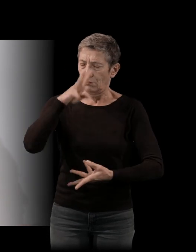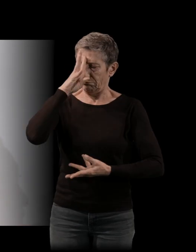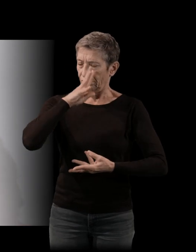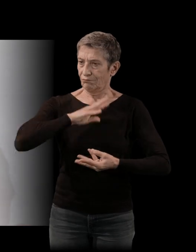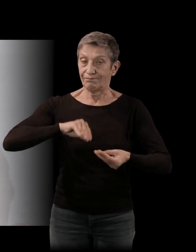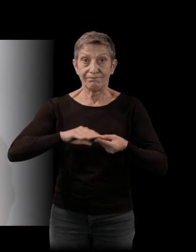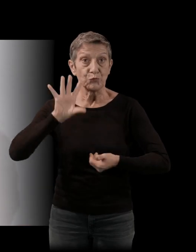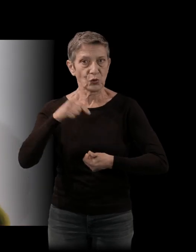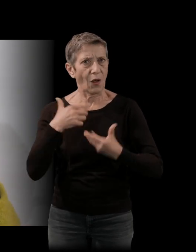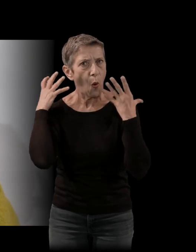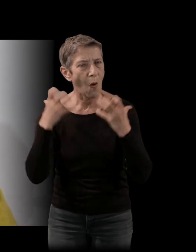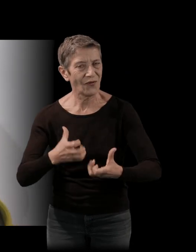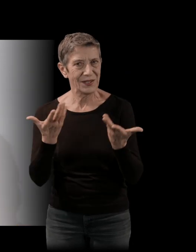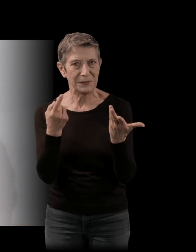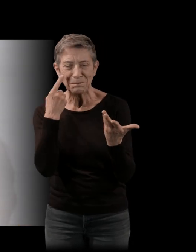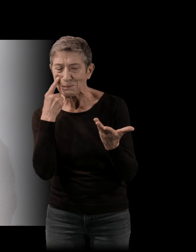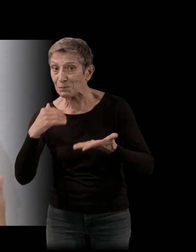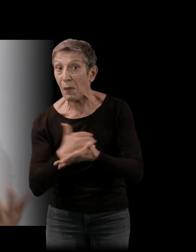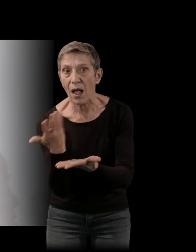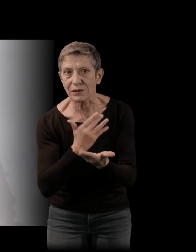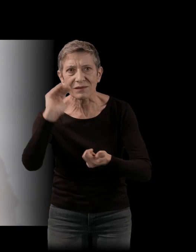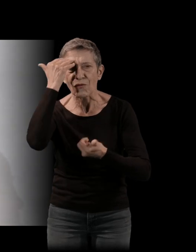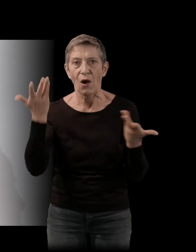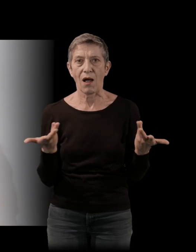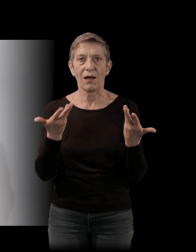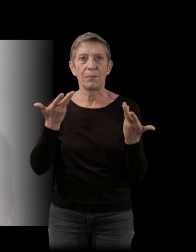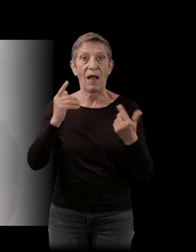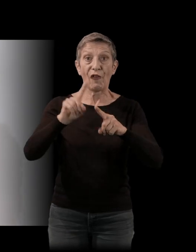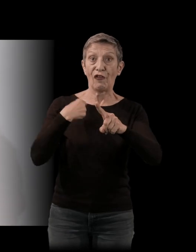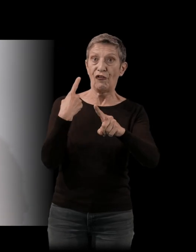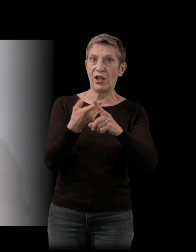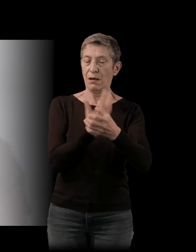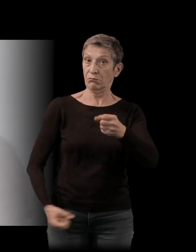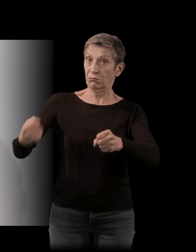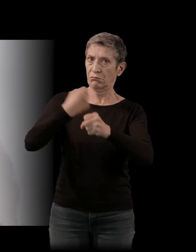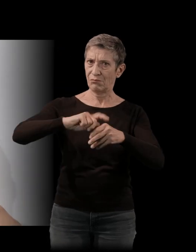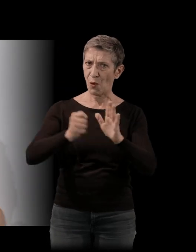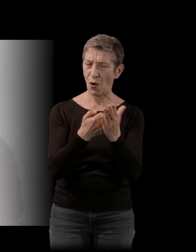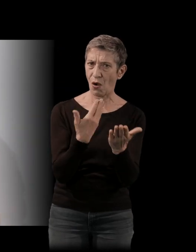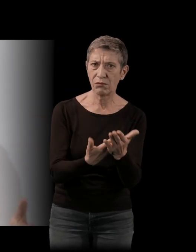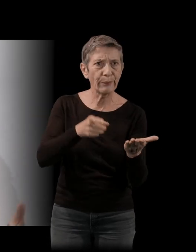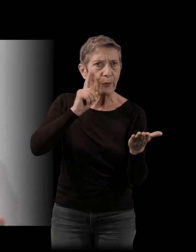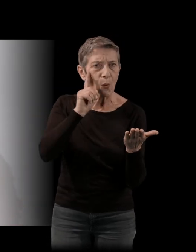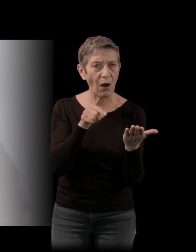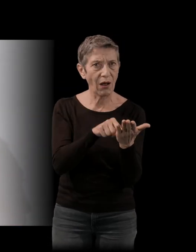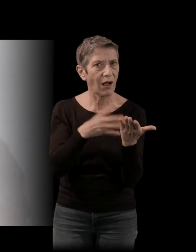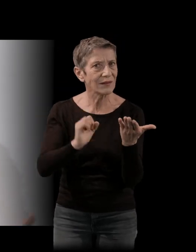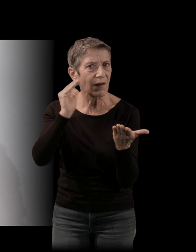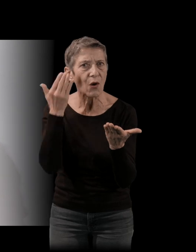savoir ce qui s'était passé, non seulement pour que ce film soit créé à ce moment-là, mais aussi tout ce qu'il y avait dans le